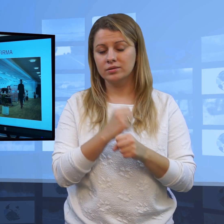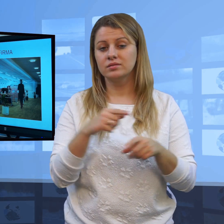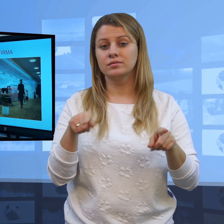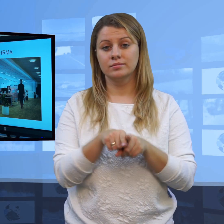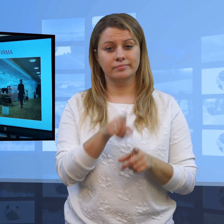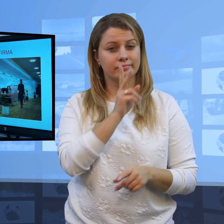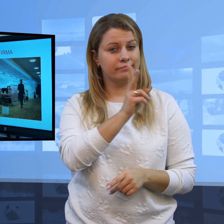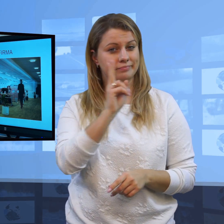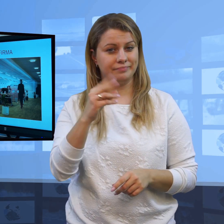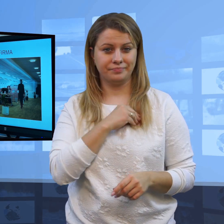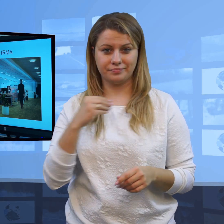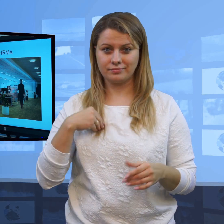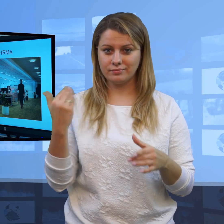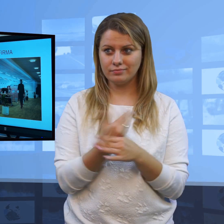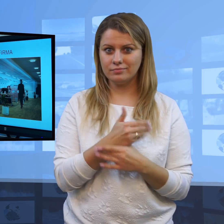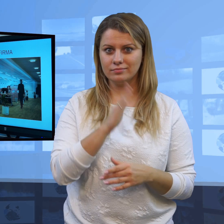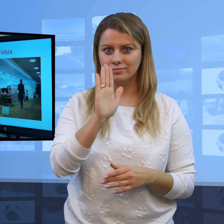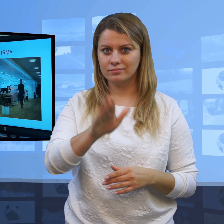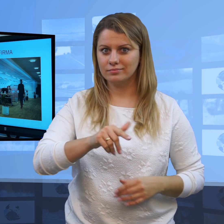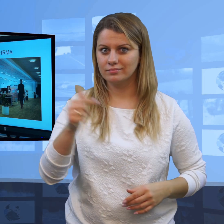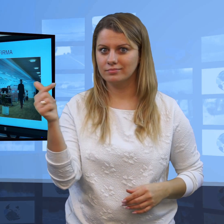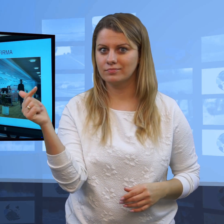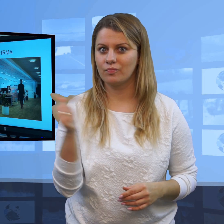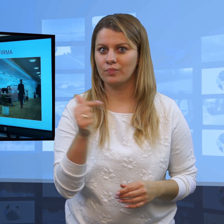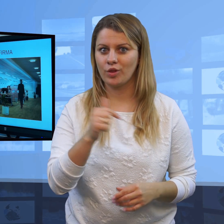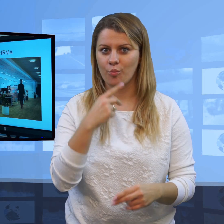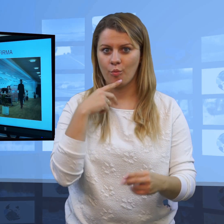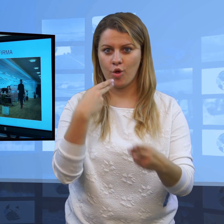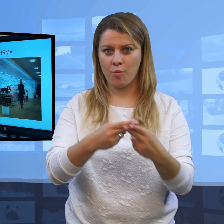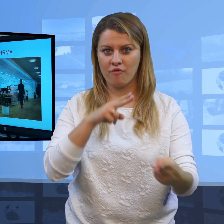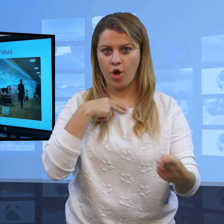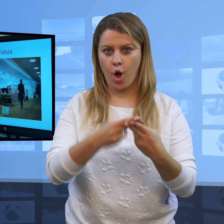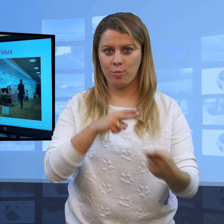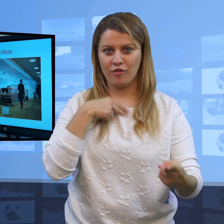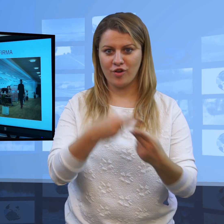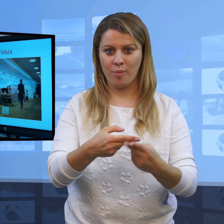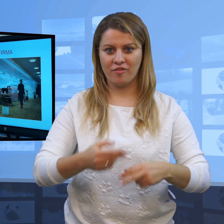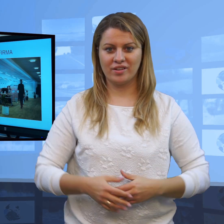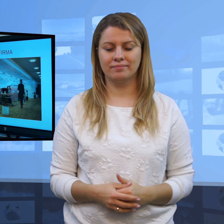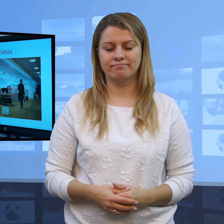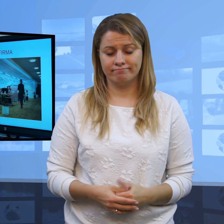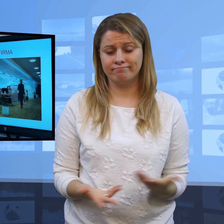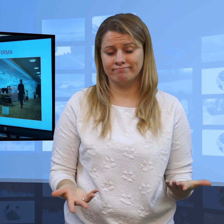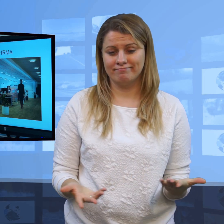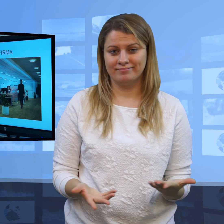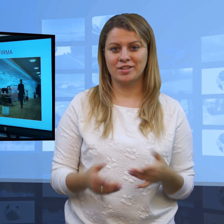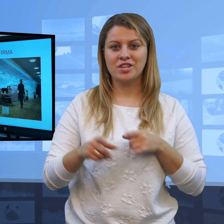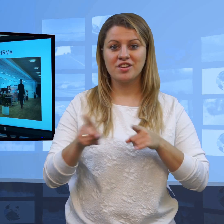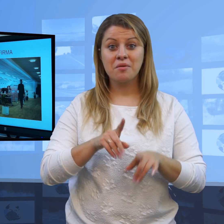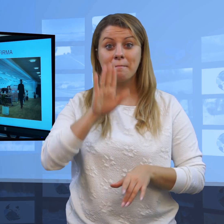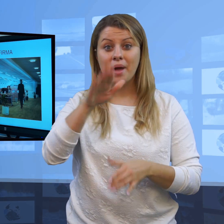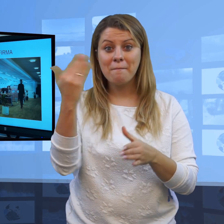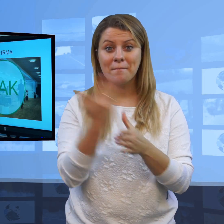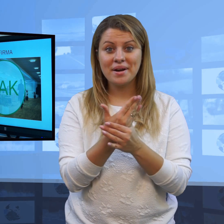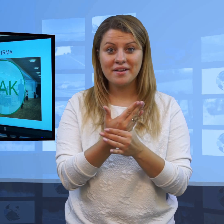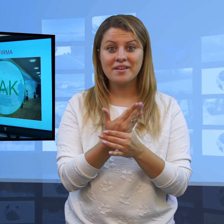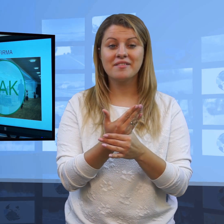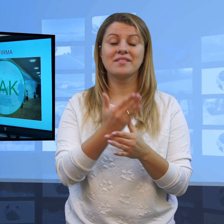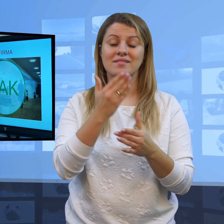polska firma również ma obowiązek udzielenia odpowiedzi na pytania. Dziennikarz